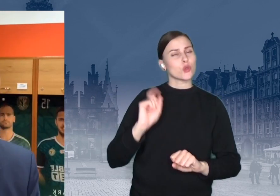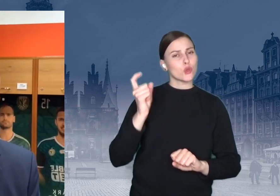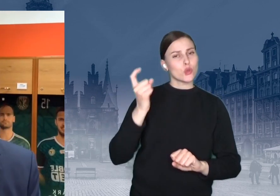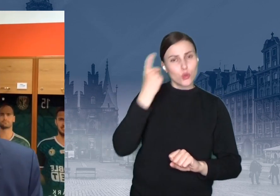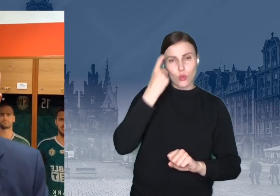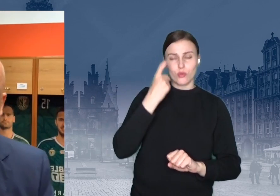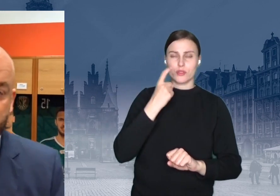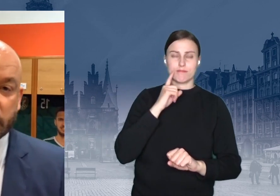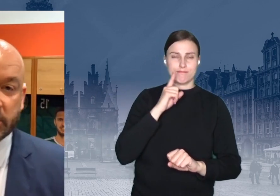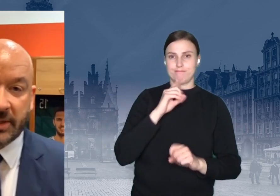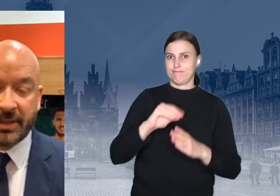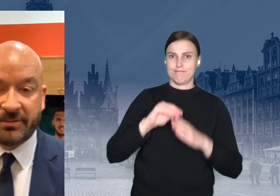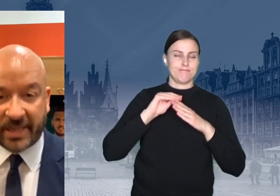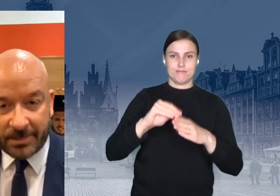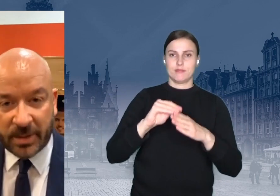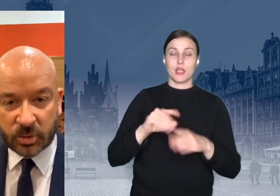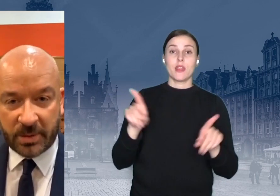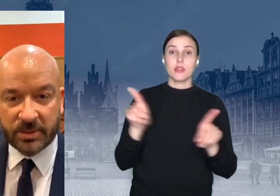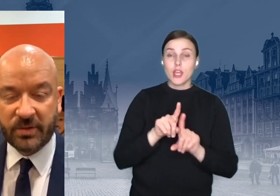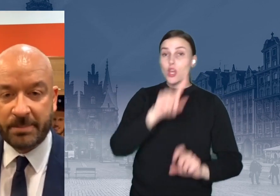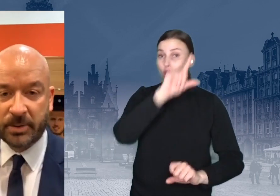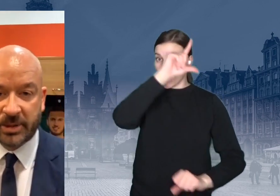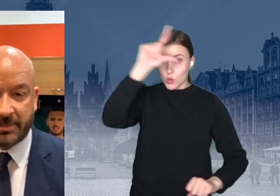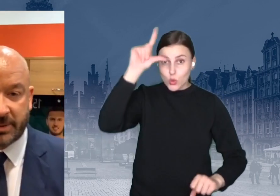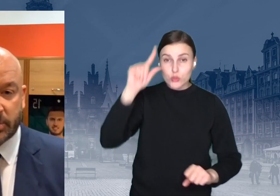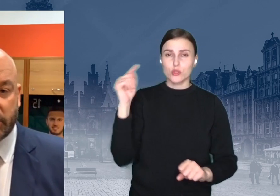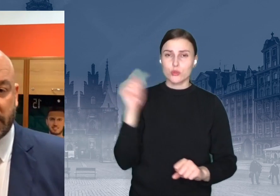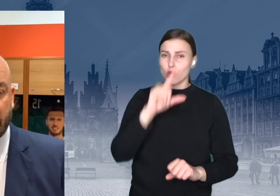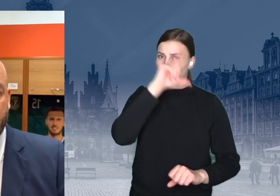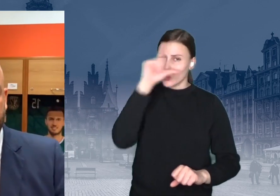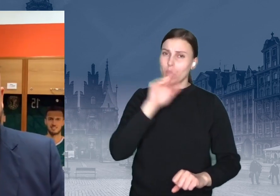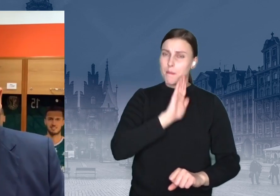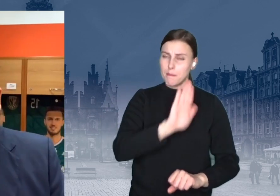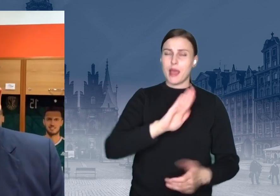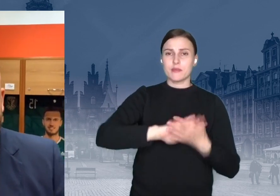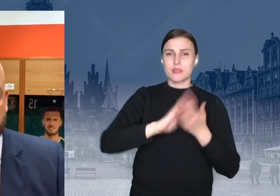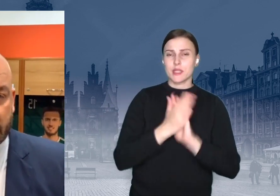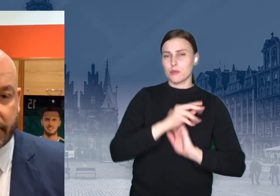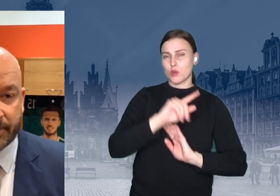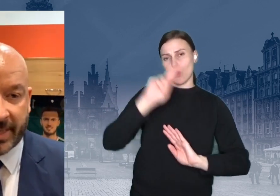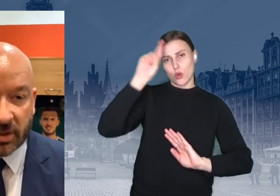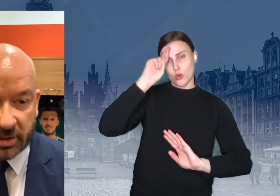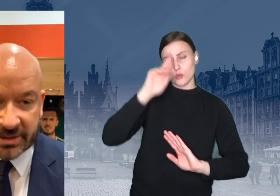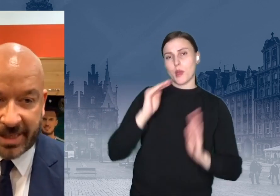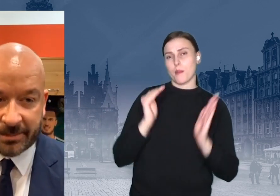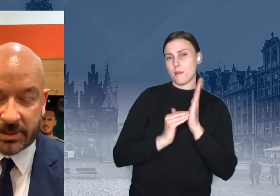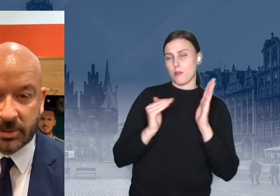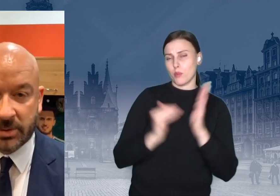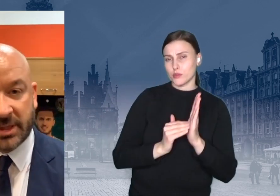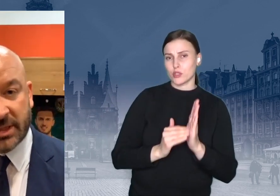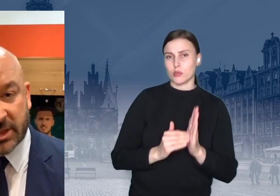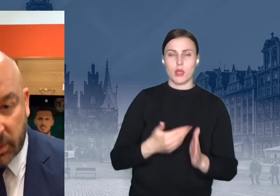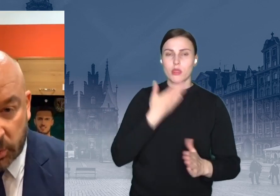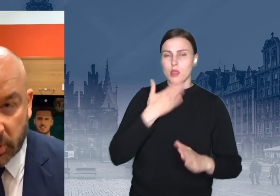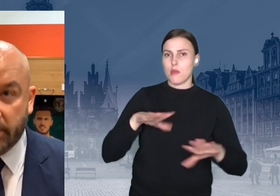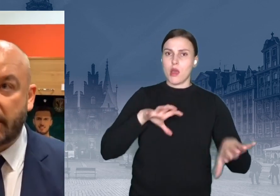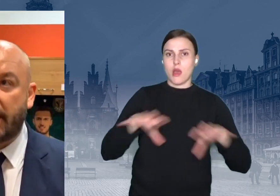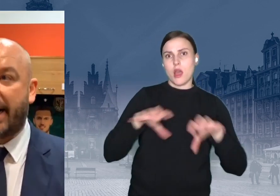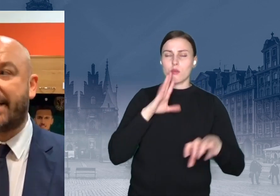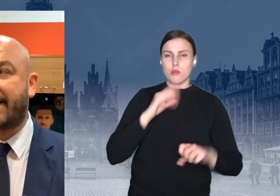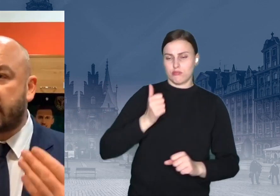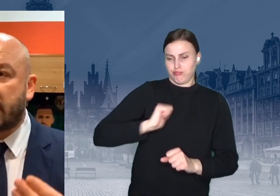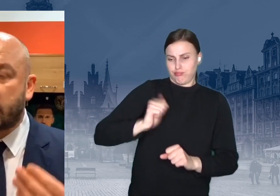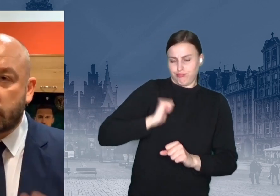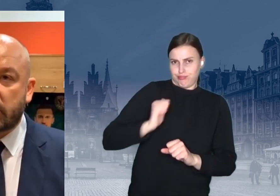ludzie, którzy wzajemnie rozumieją swoje potrzeby, którzy nie są egoistami, którzy się szanują, ale także,